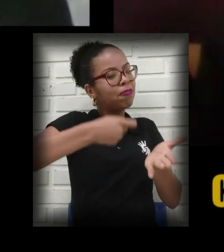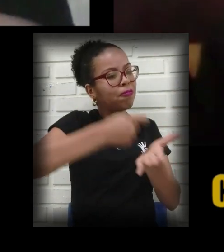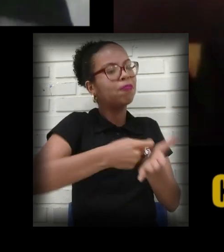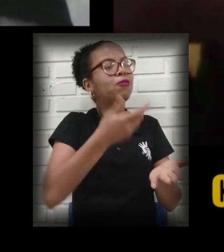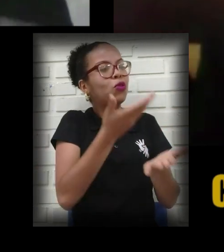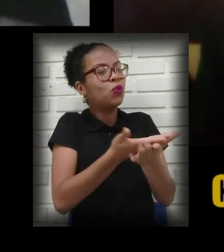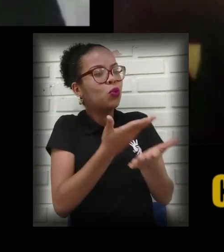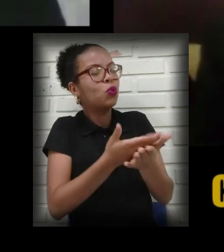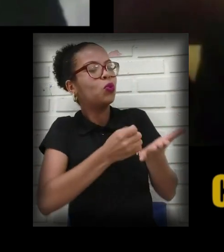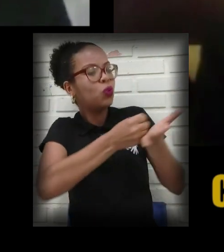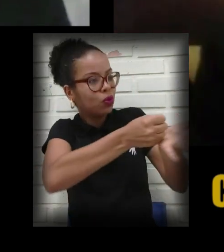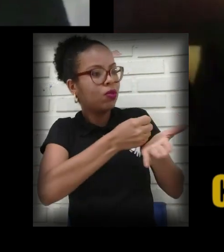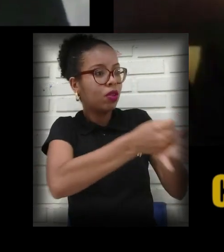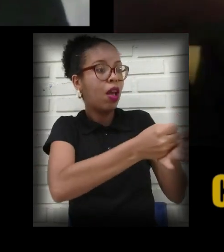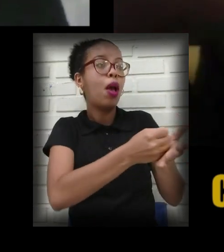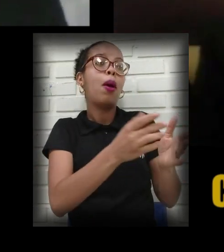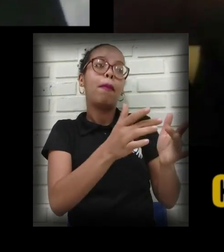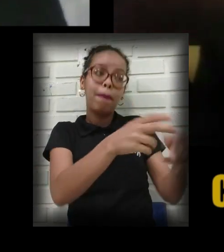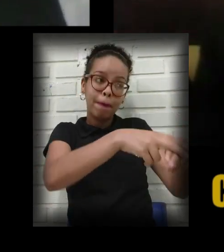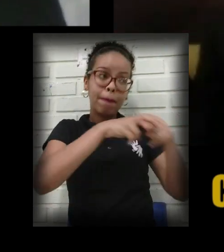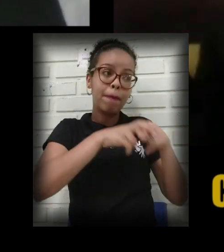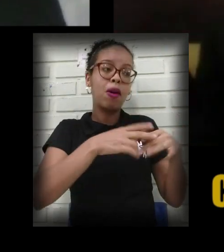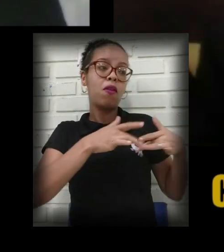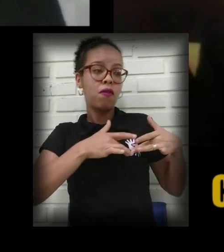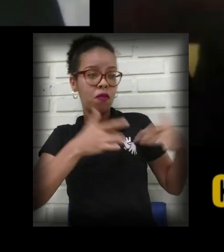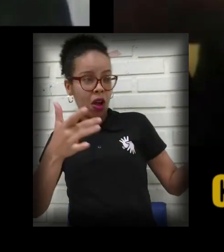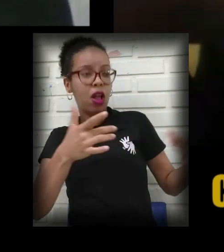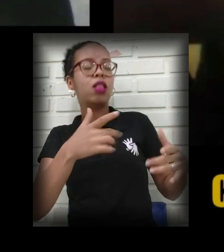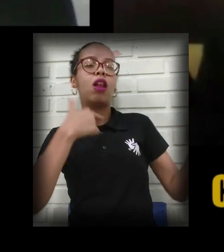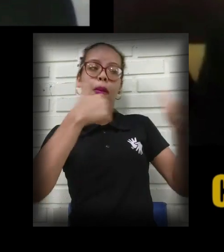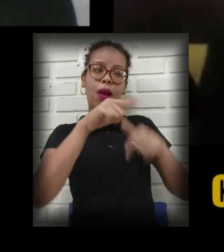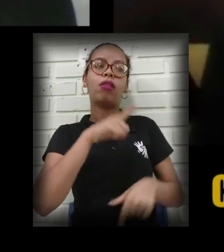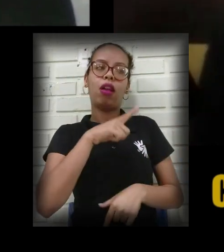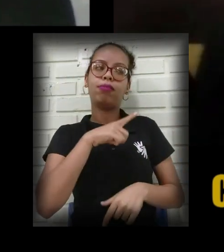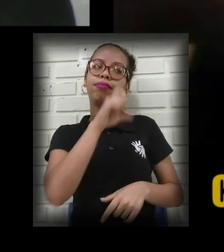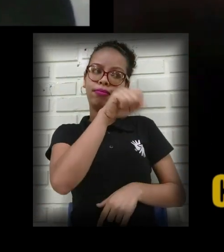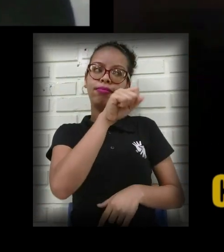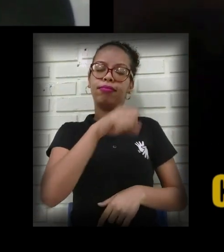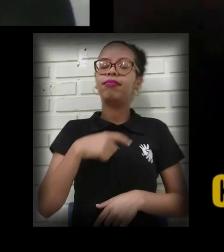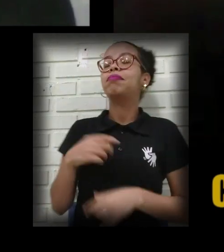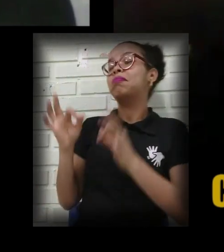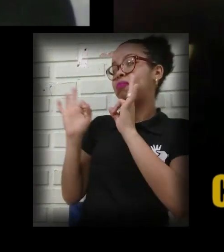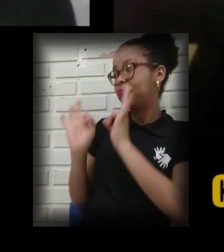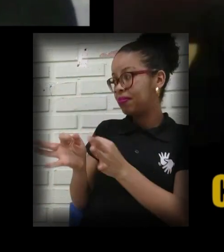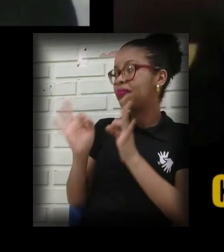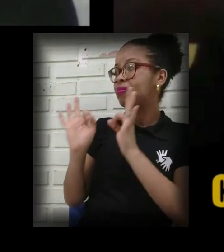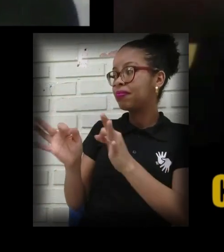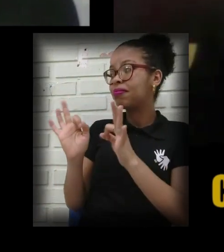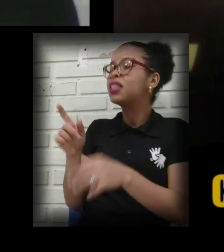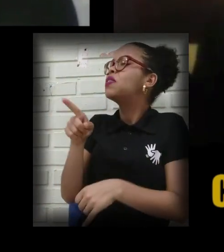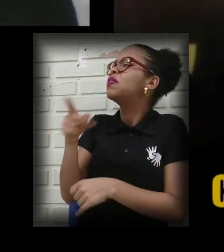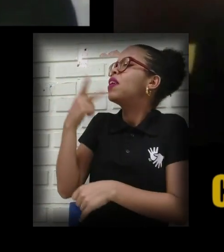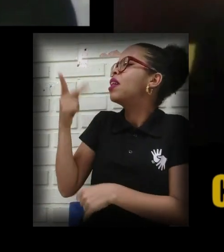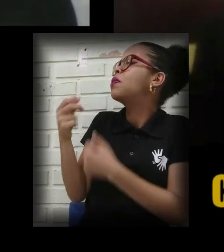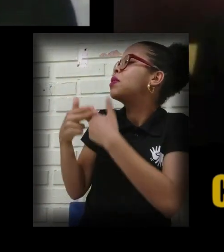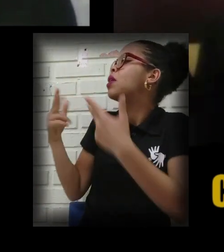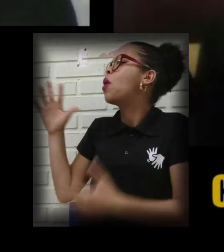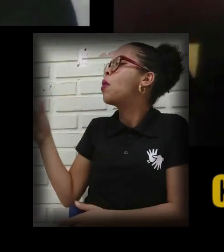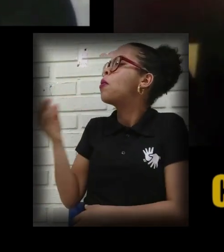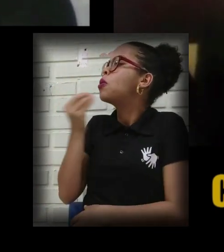existem muitos trabalhos voluntários de intérpretes de livros. Exato. Então, quando você fala dessa questão de oportunidade de mercado